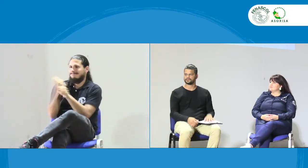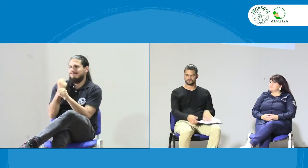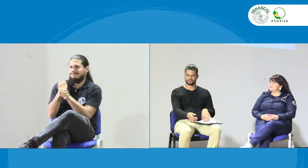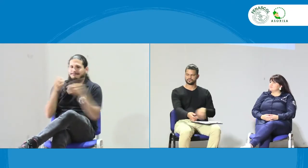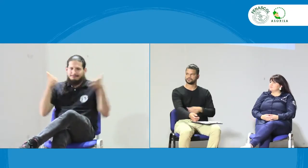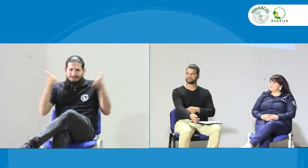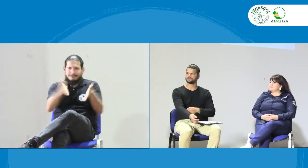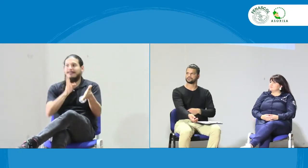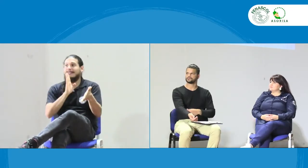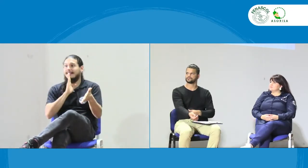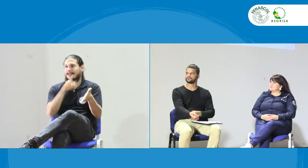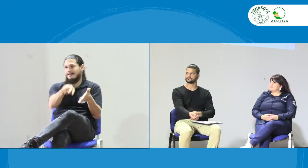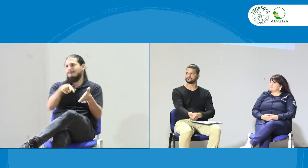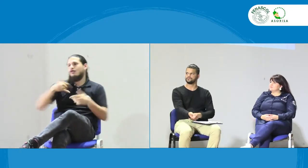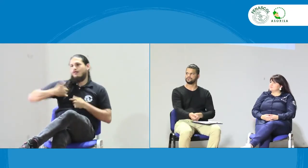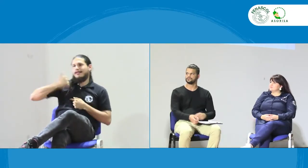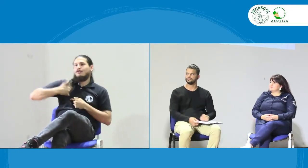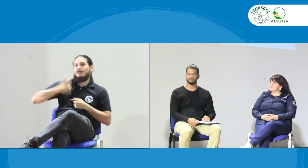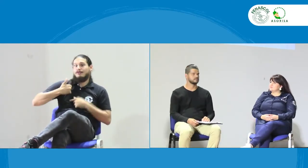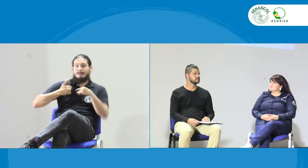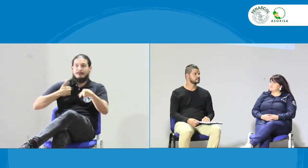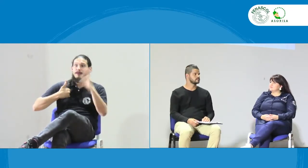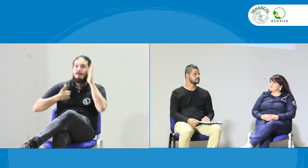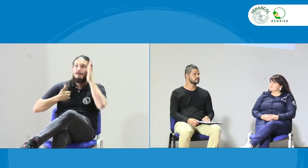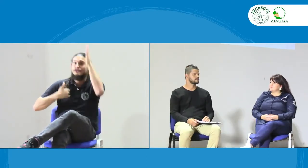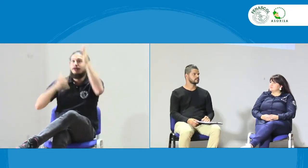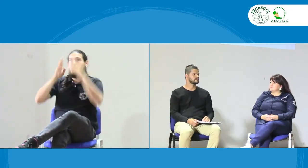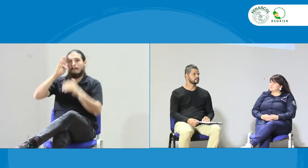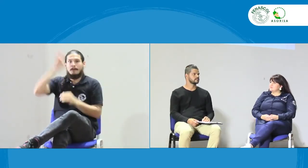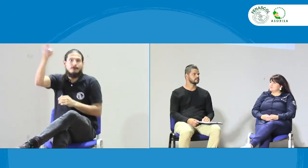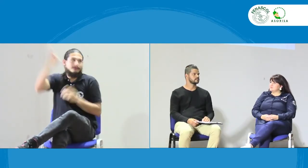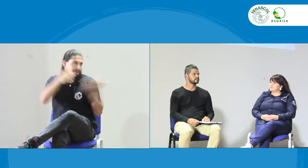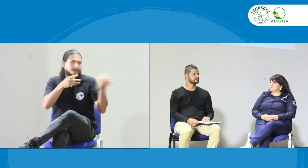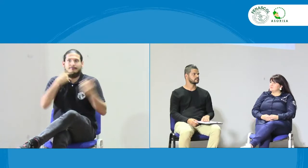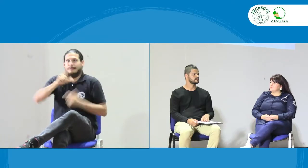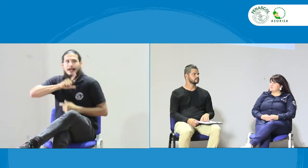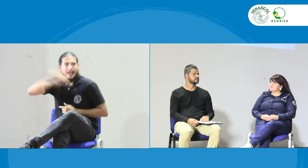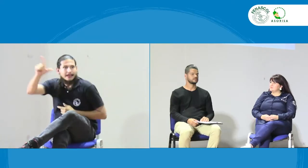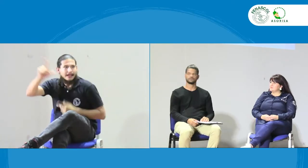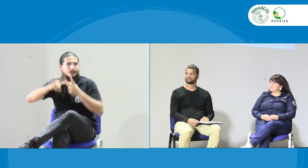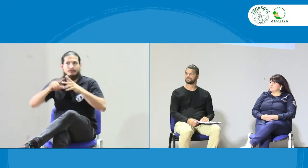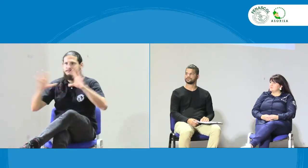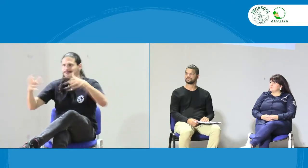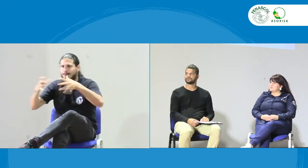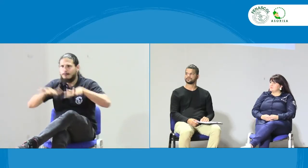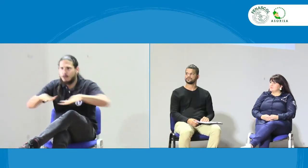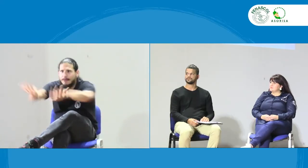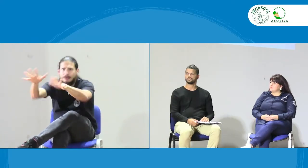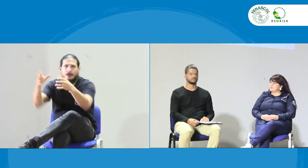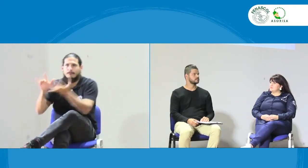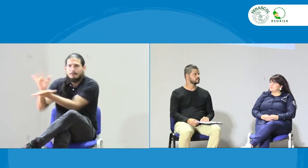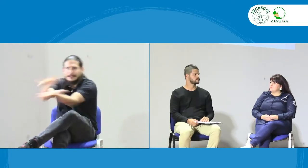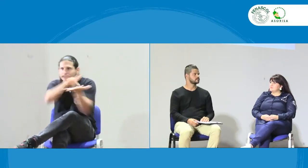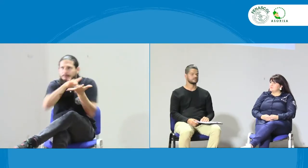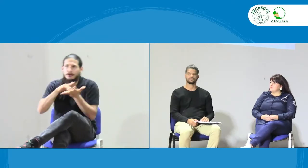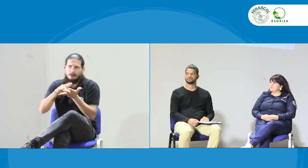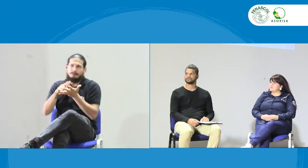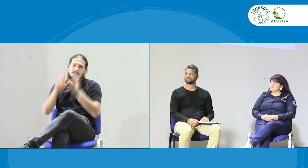y debemos trabajar mancomunadamente para que lleguemos a buen término a los objetivos que tenemos. Por un futuro, por un nuevo trabajo en